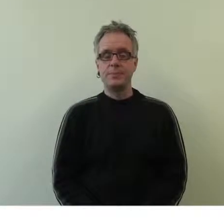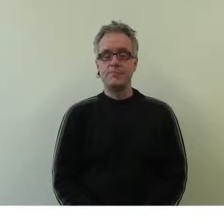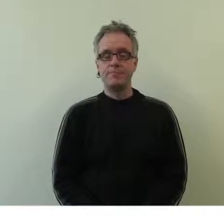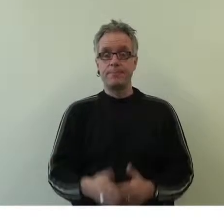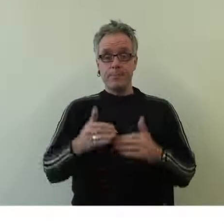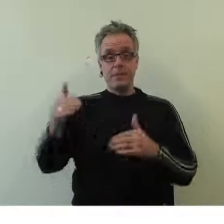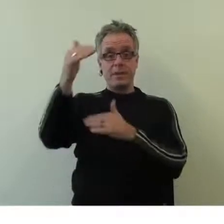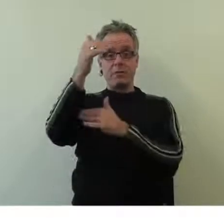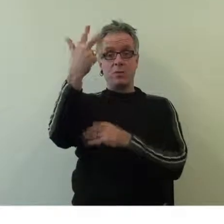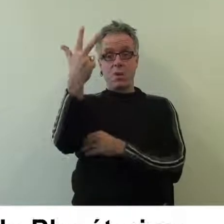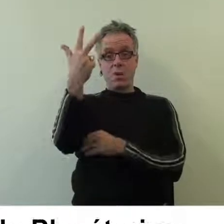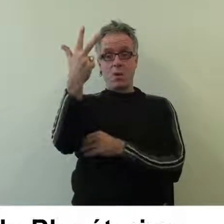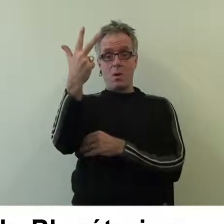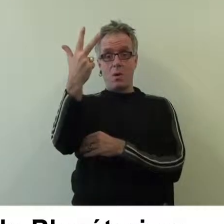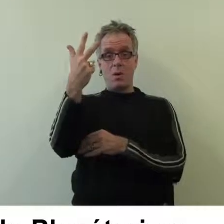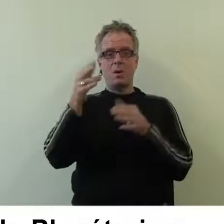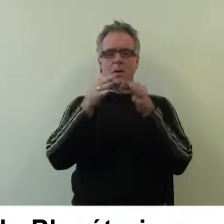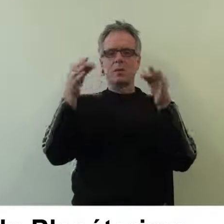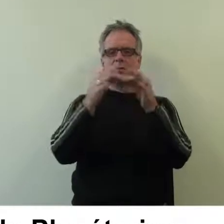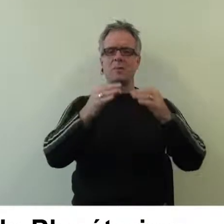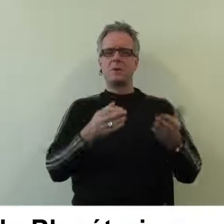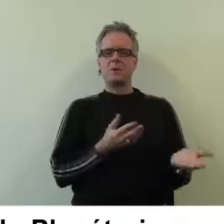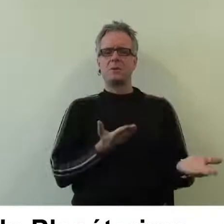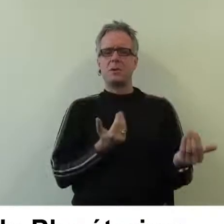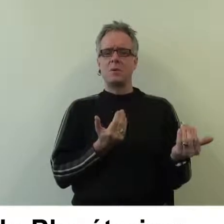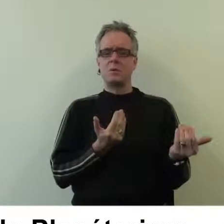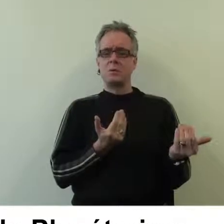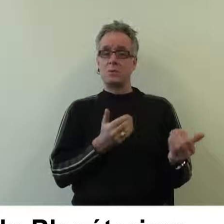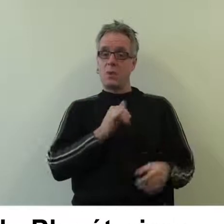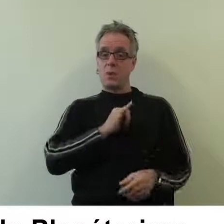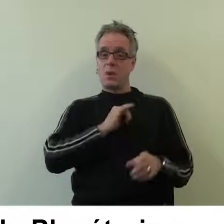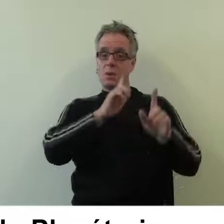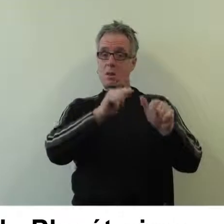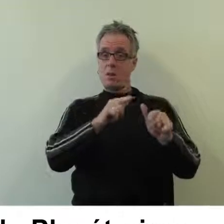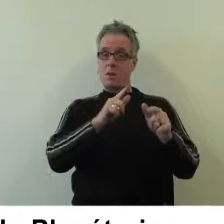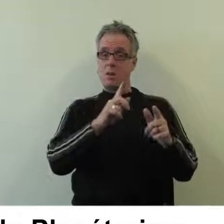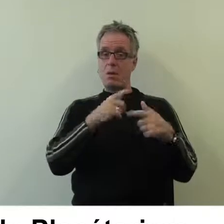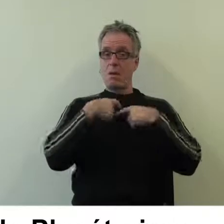Au niveau 3, à l'espace d'attente du Planétarium, se trouvent des toilettes adaptées.